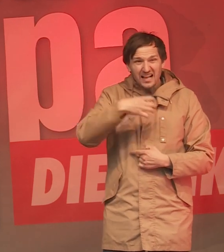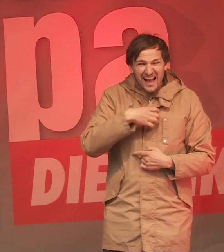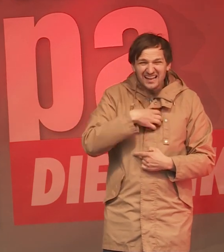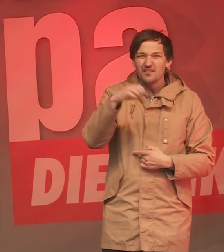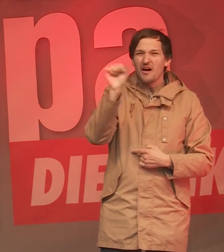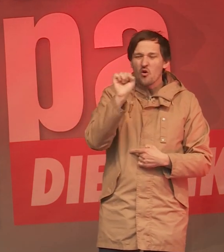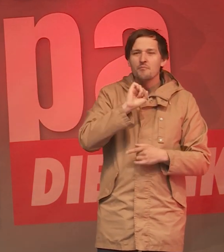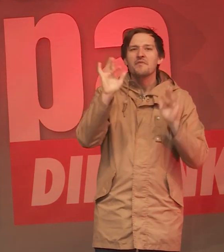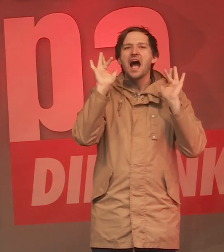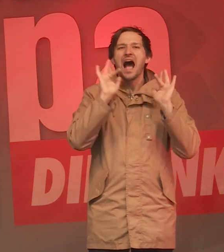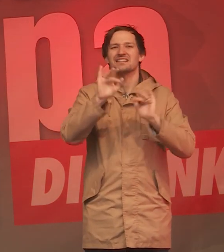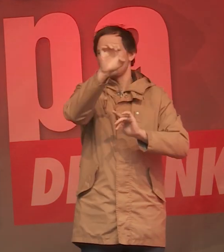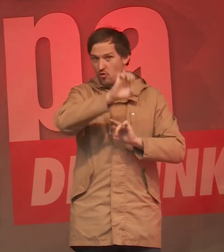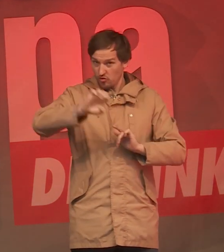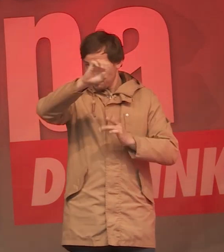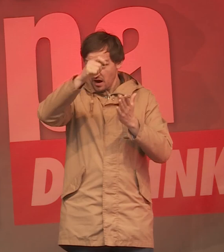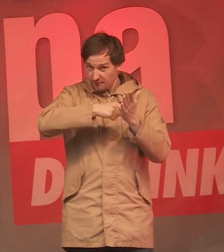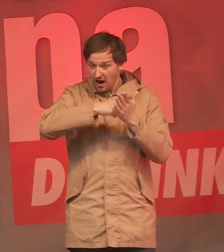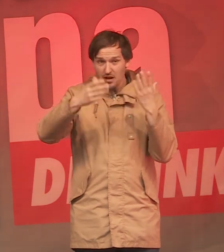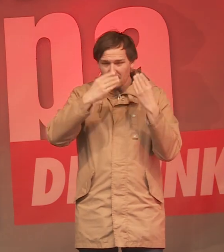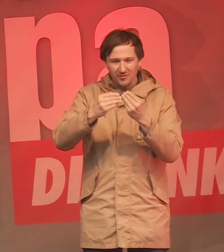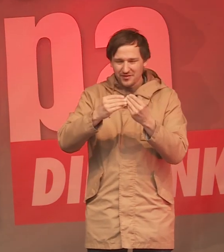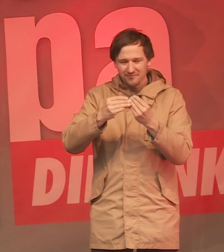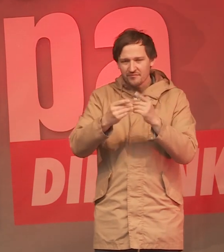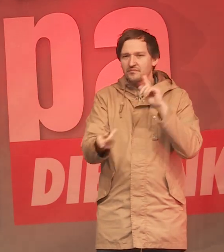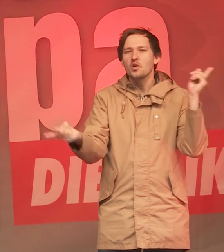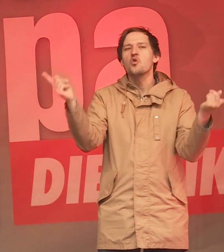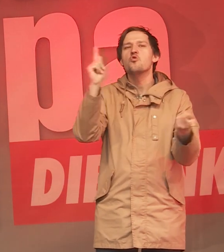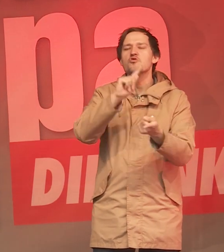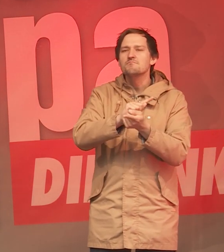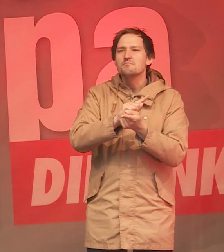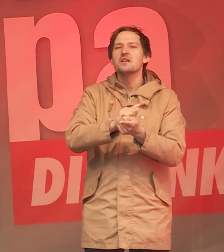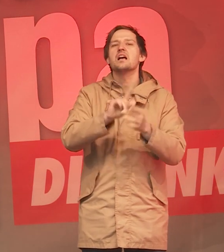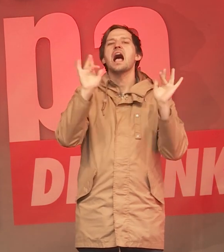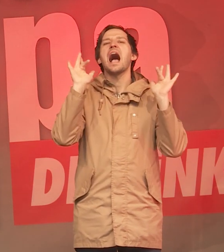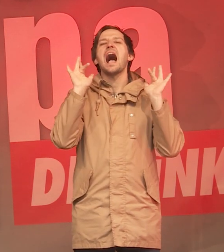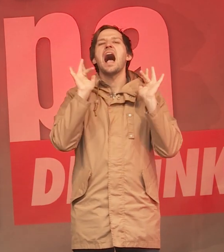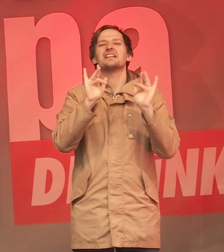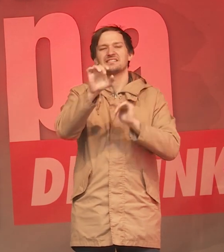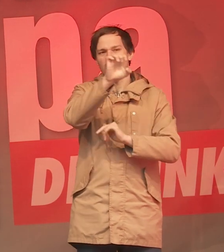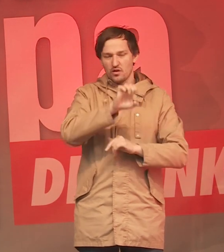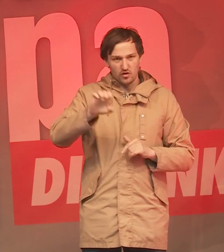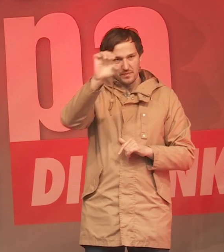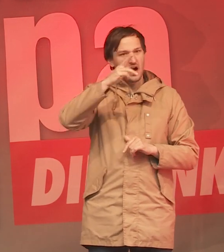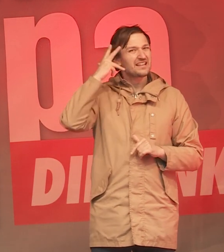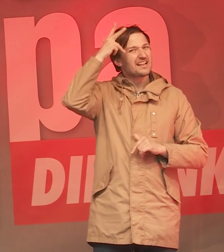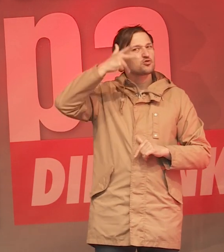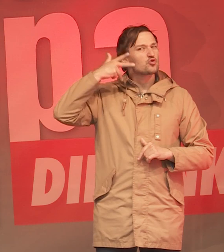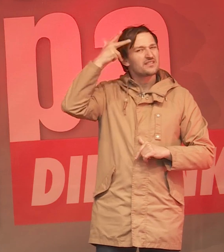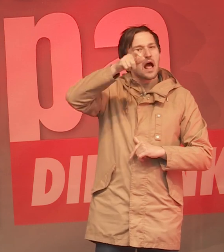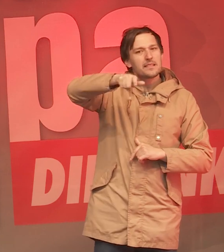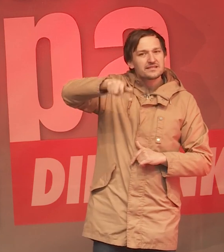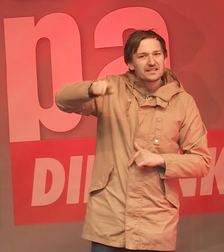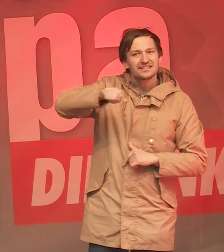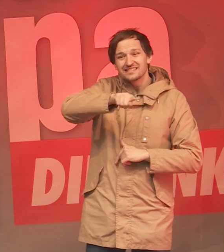weil Antieuropäer gewählt werden, sondern es ist doch umgekehrt die Antieuropäer, die Nationalisten, die werden